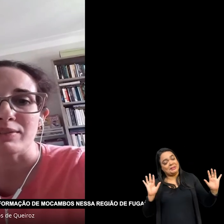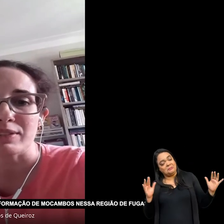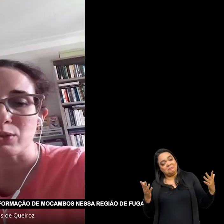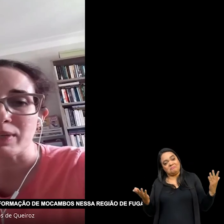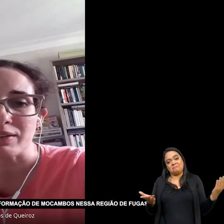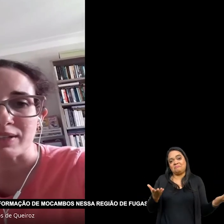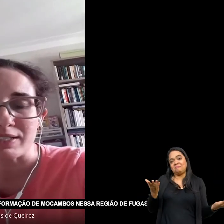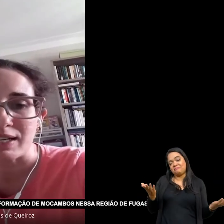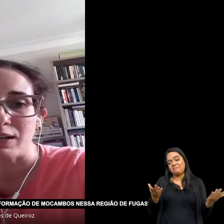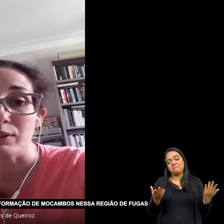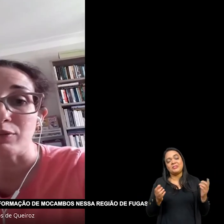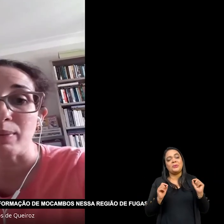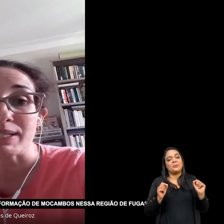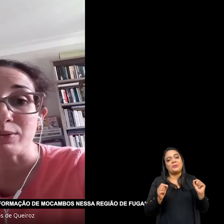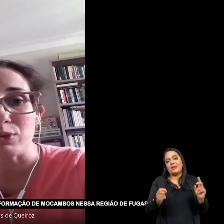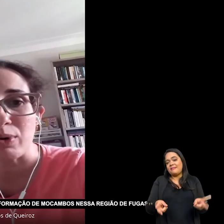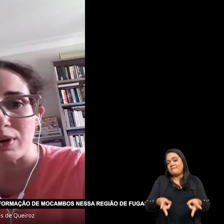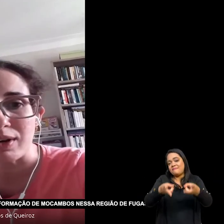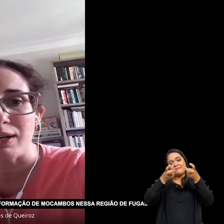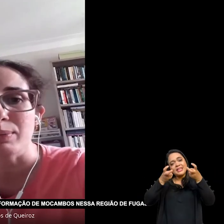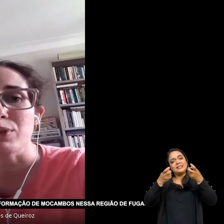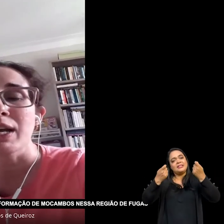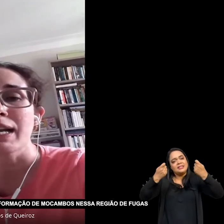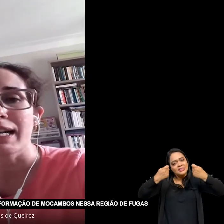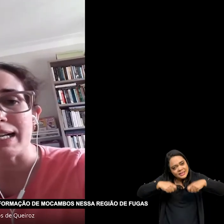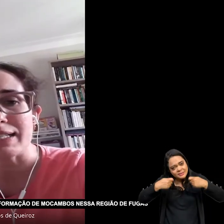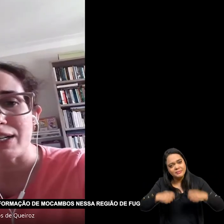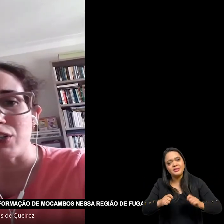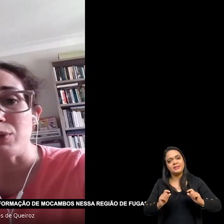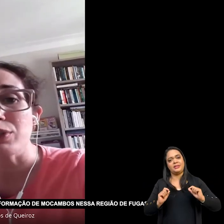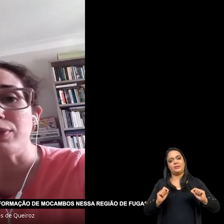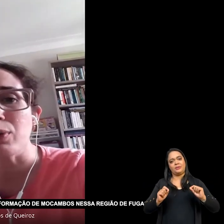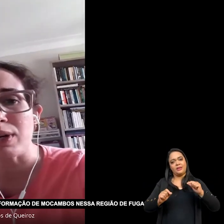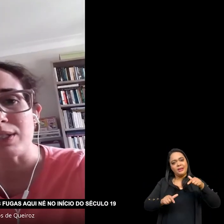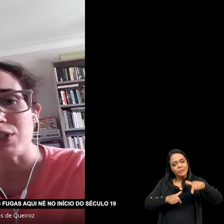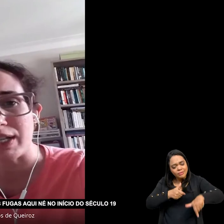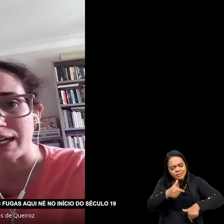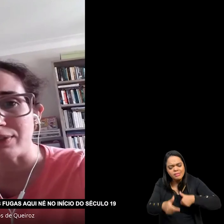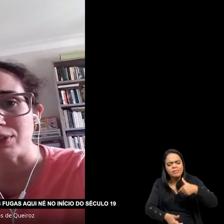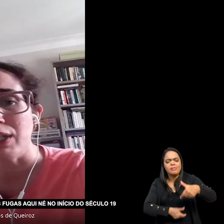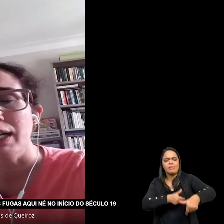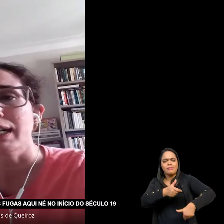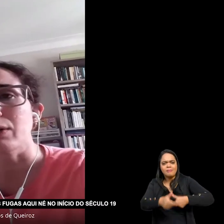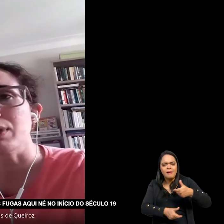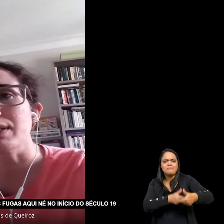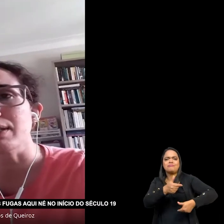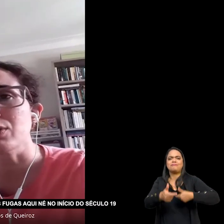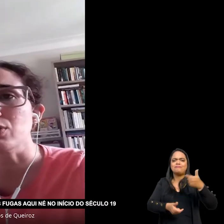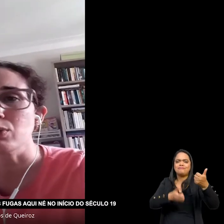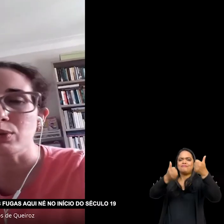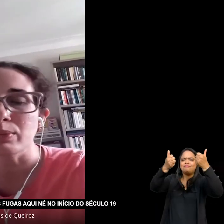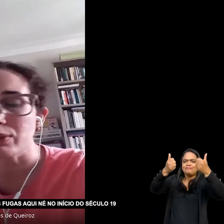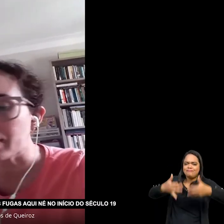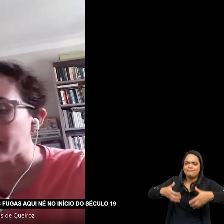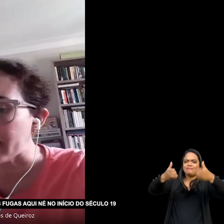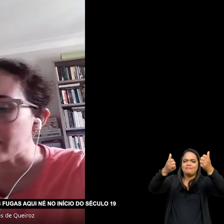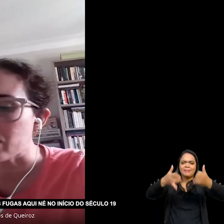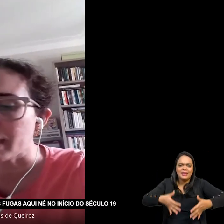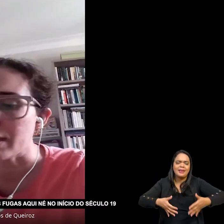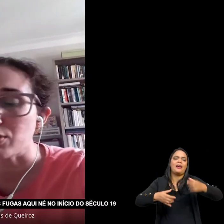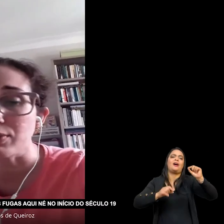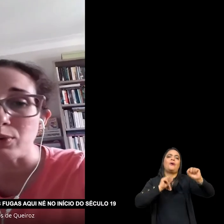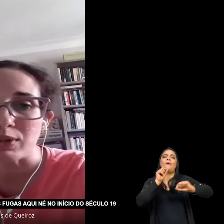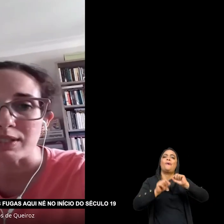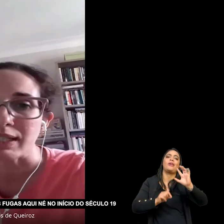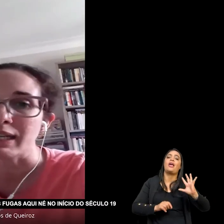De sublevação Da formação de mocambos Nessa região De fugas escravas O que se discute muito Também